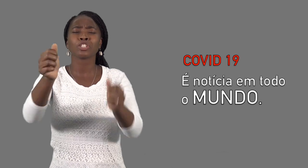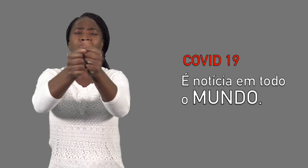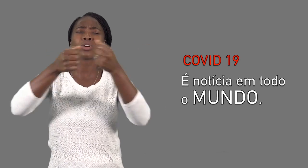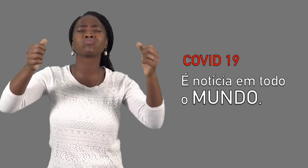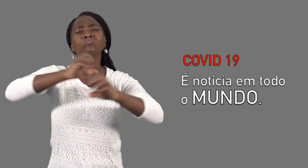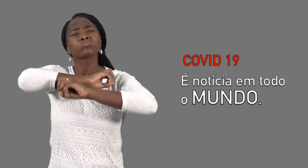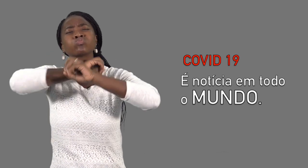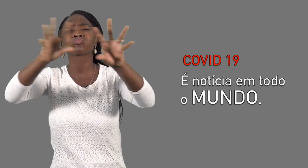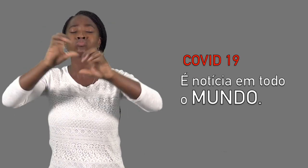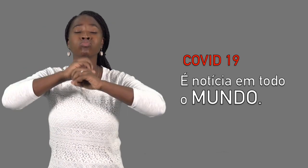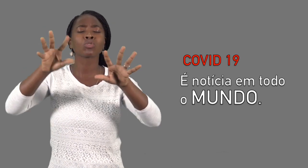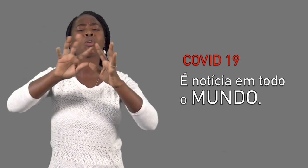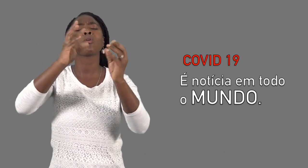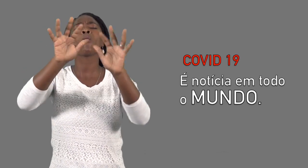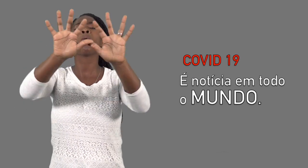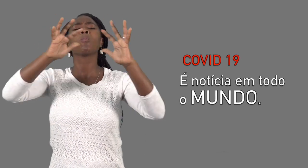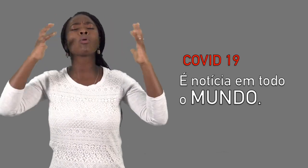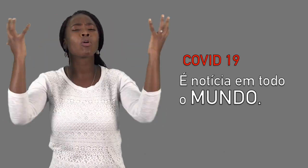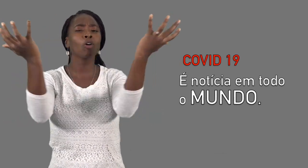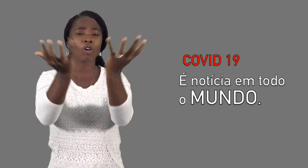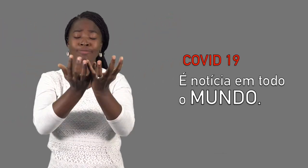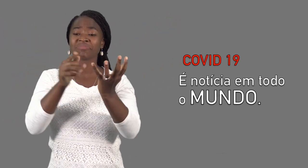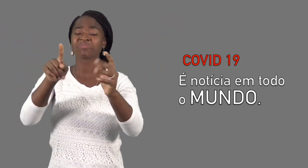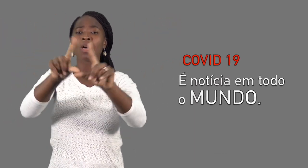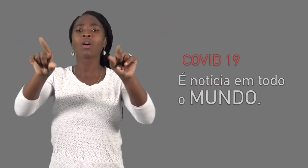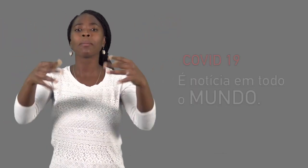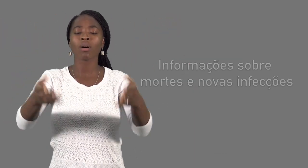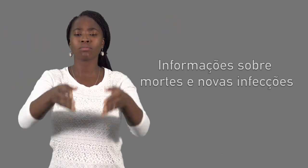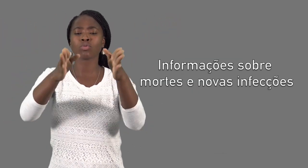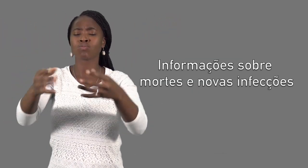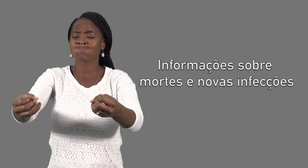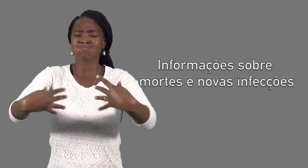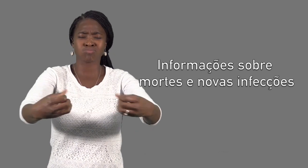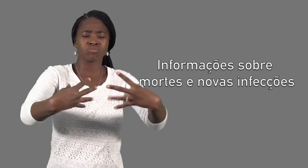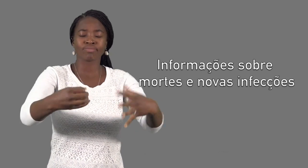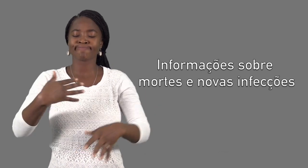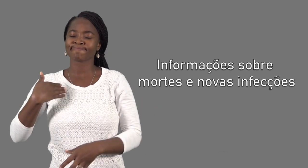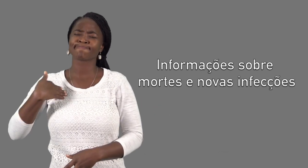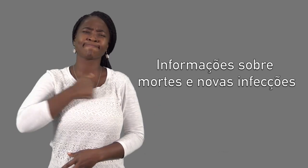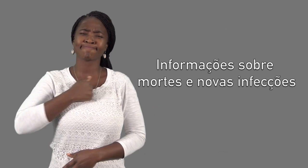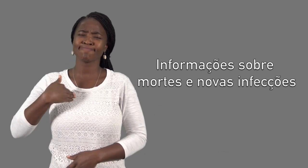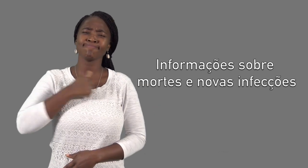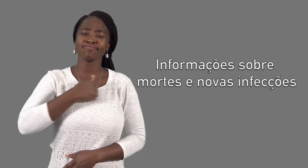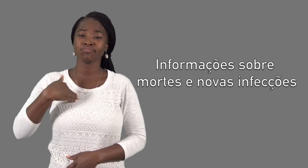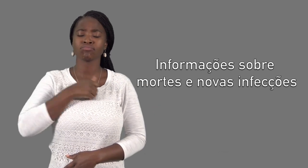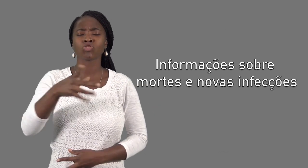televisão, jornal, em todo o mundo. Perda de vidas, informações